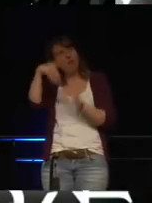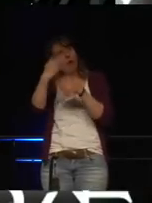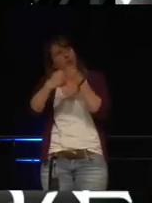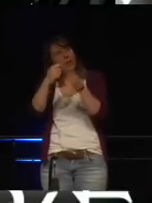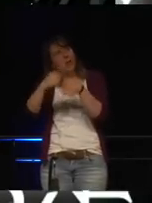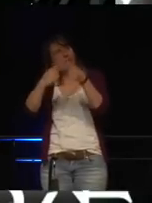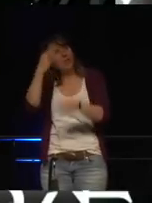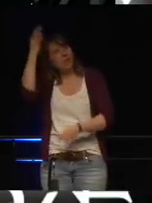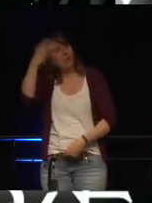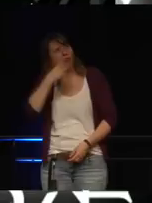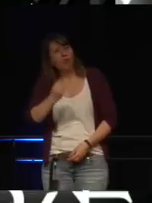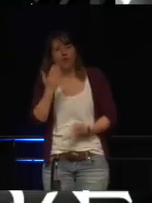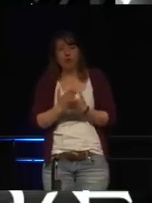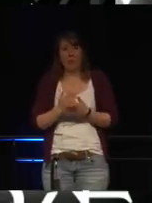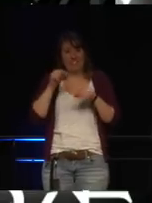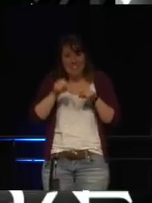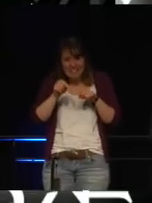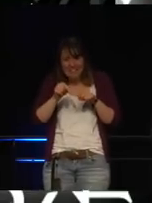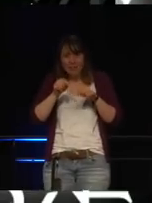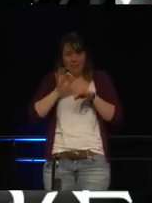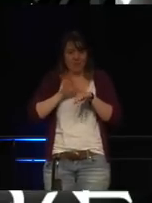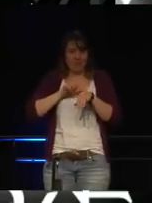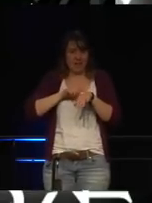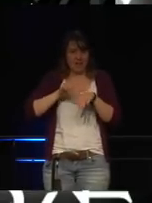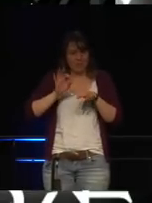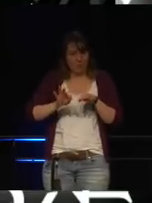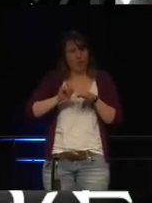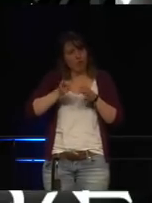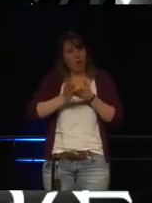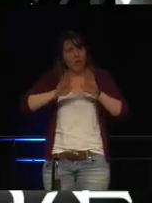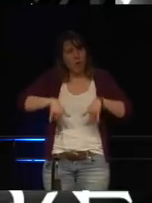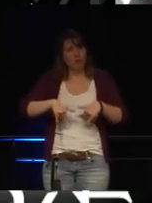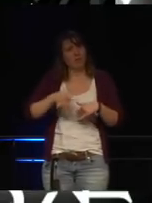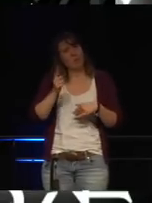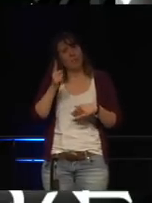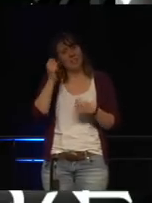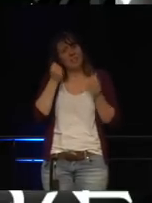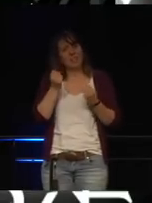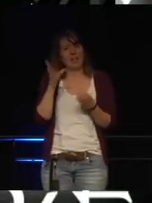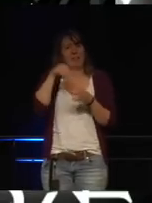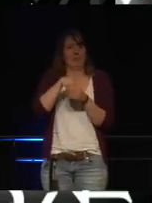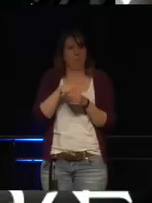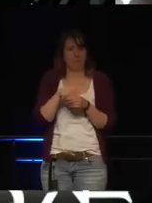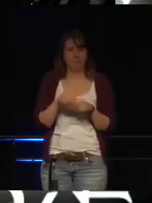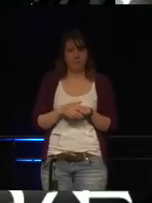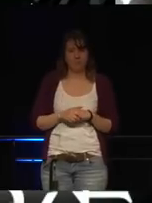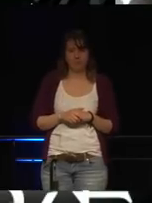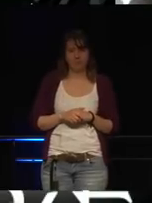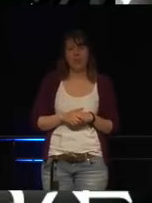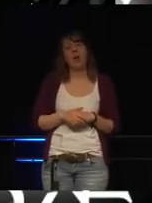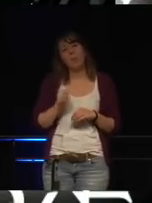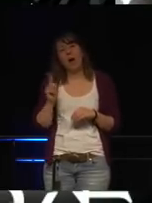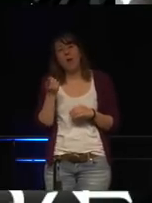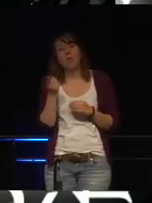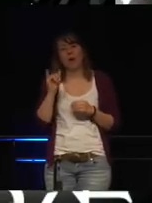unterstützen. Man sollte von Anfang an darüber nachdenken und seine Verantwortung übernehmen. Was kann IT